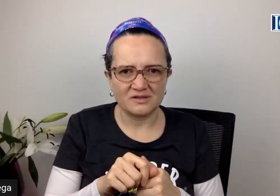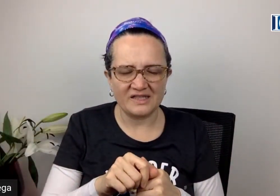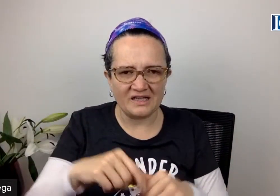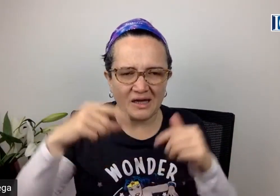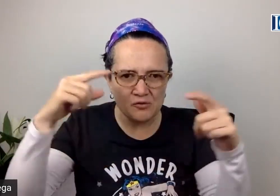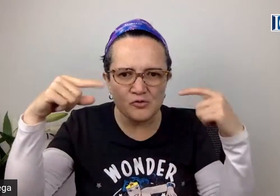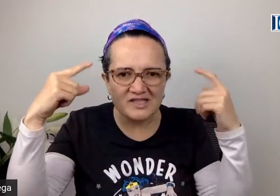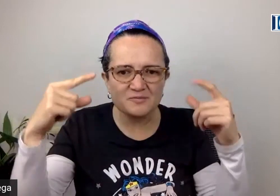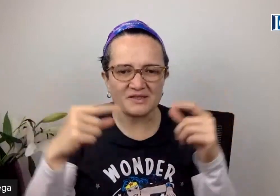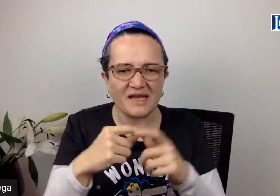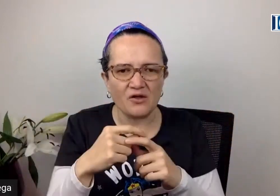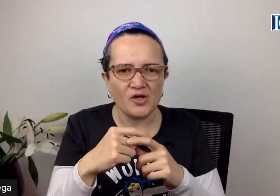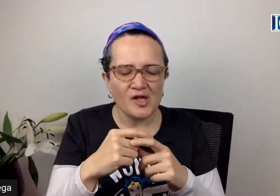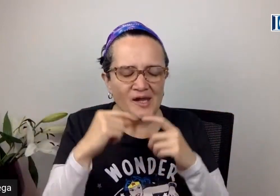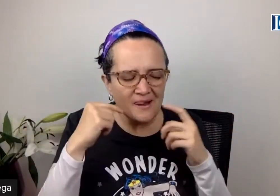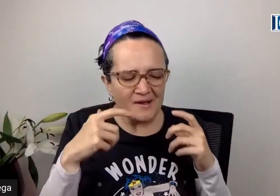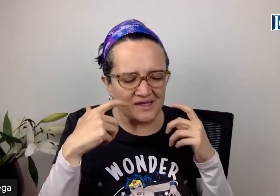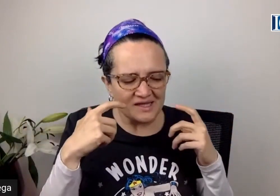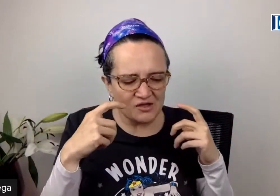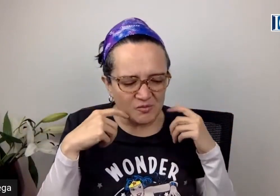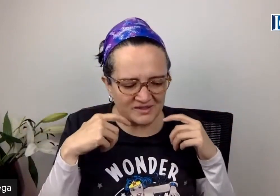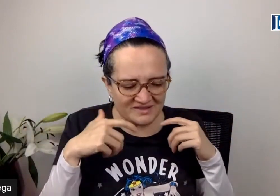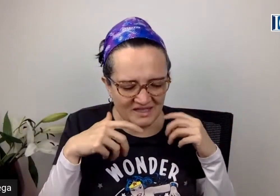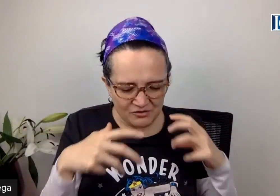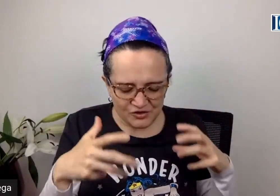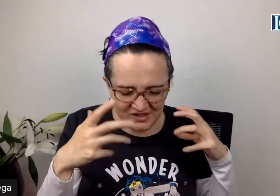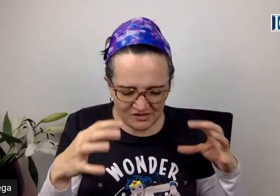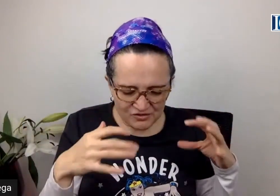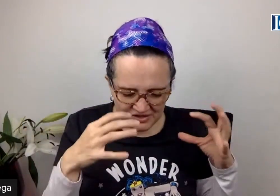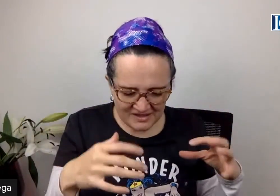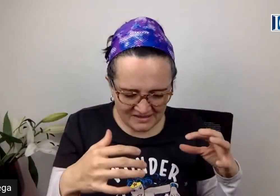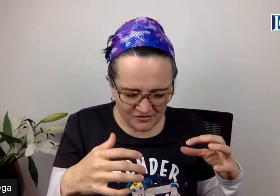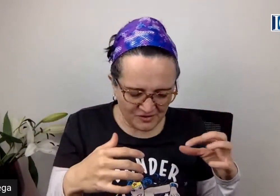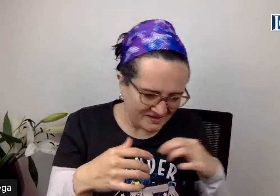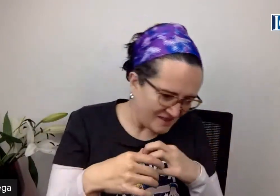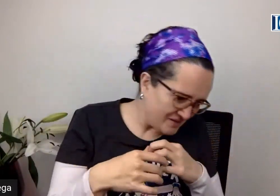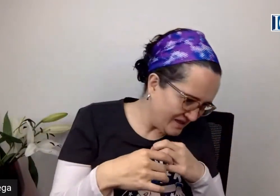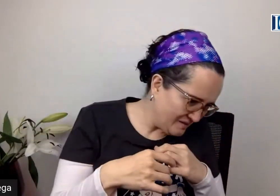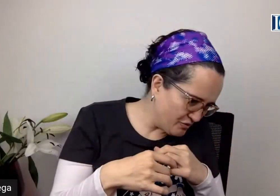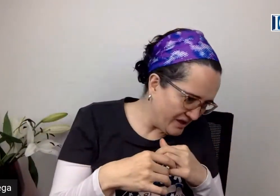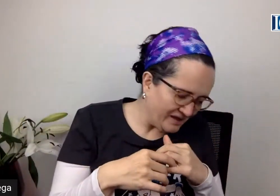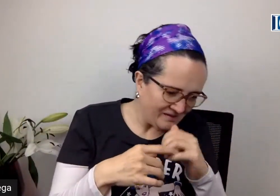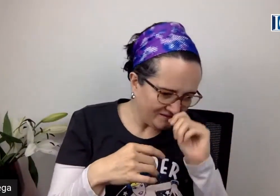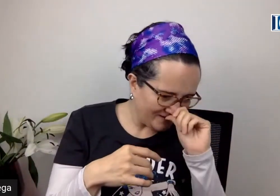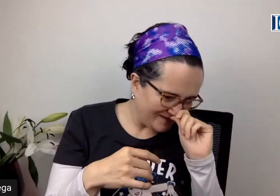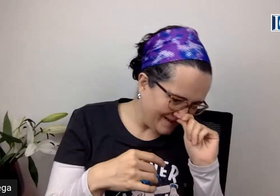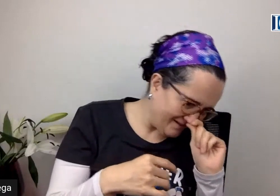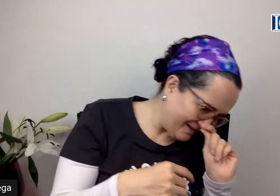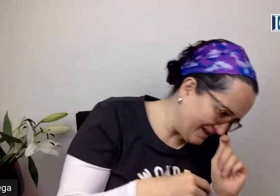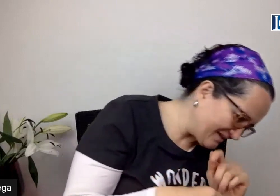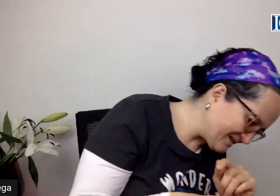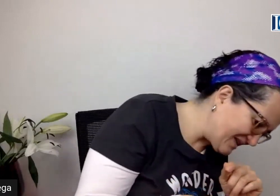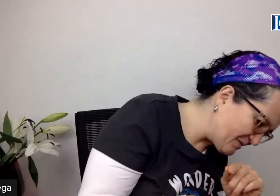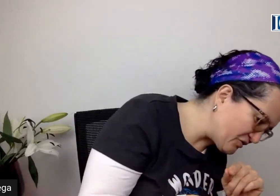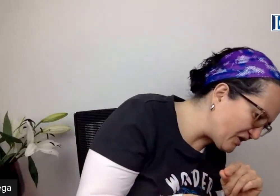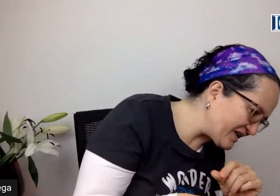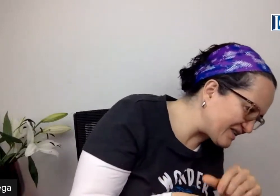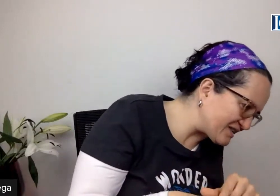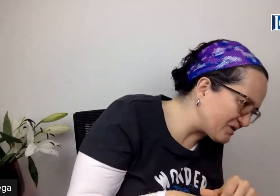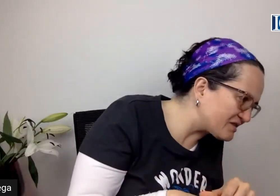Es que aún no ha despertado. Y como les decía, cuando yo estaba consintiendo a Sammy que anda por ahí, quería ver que... Sammy cuando la necesito, ahí